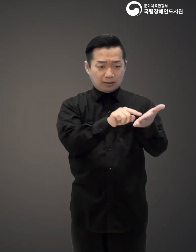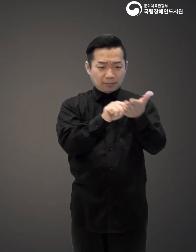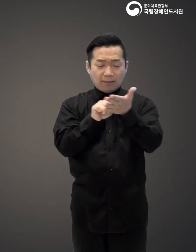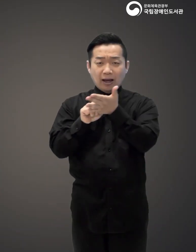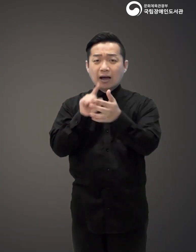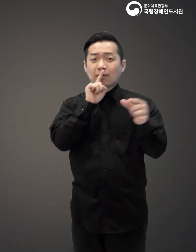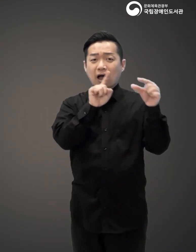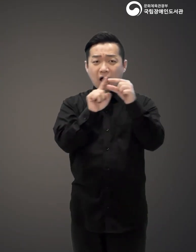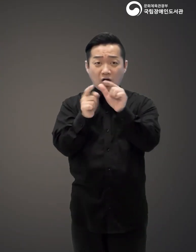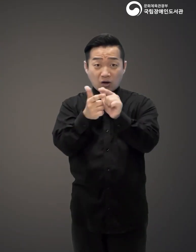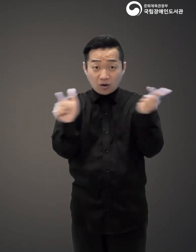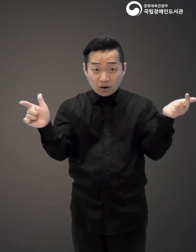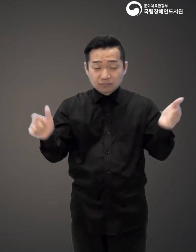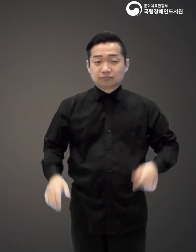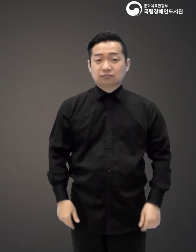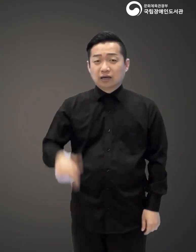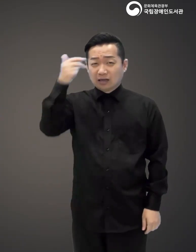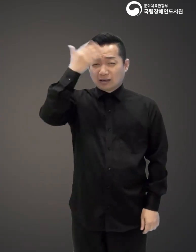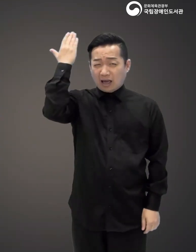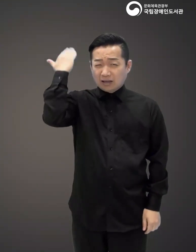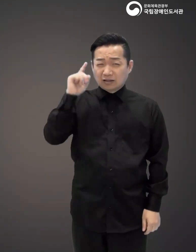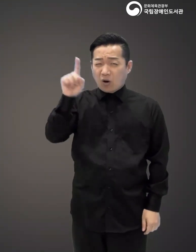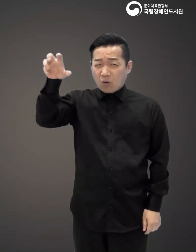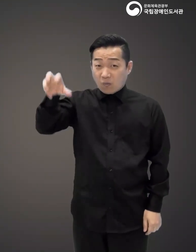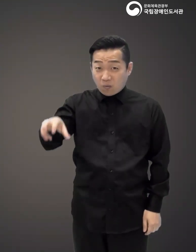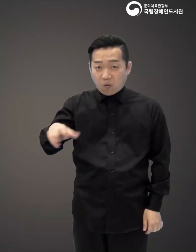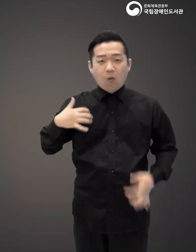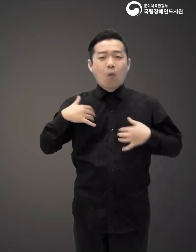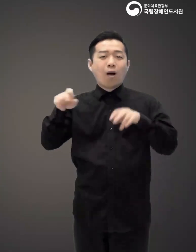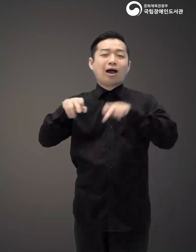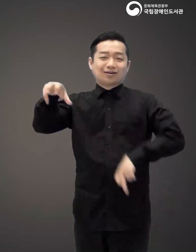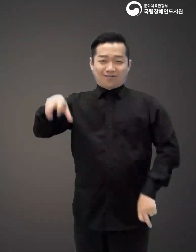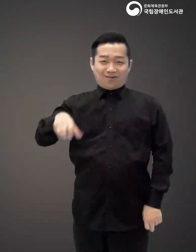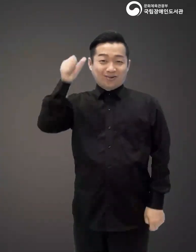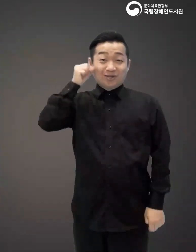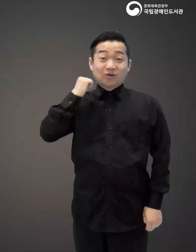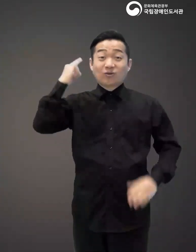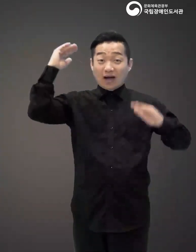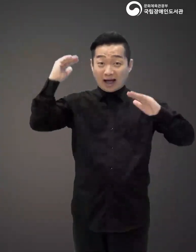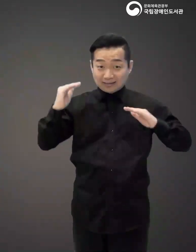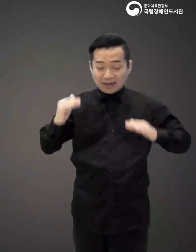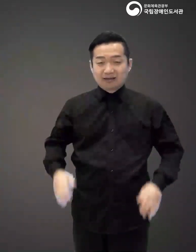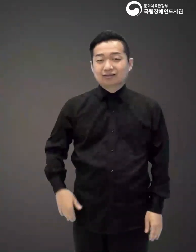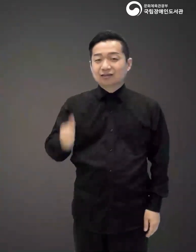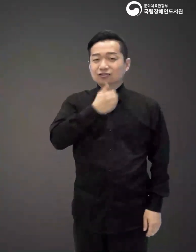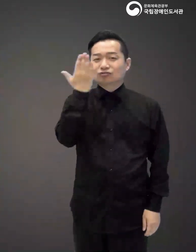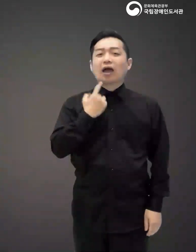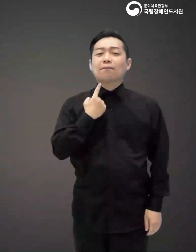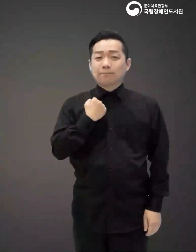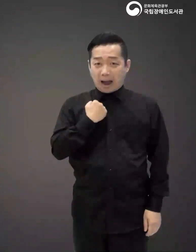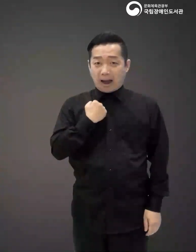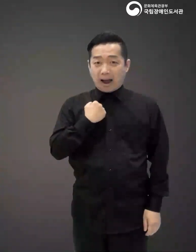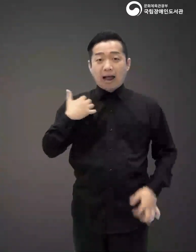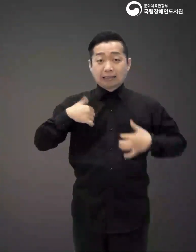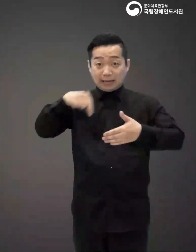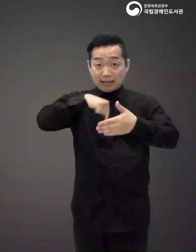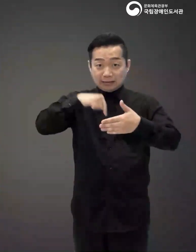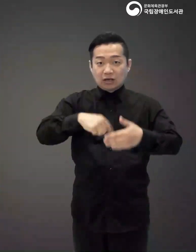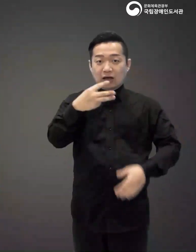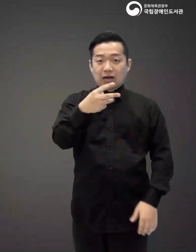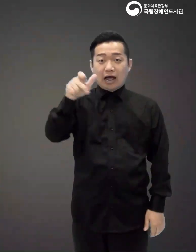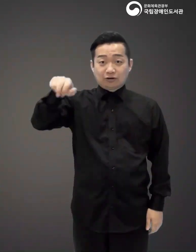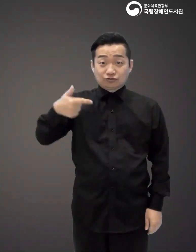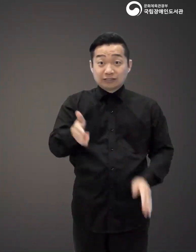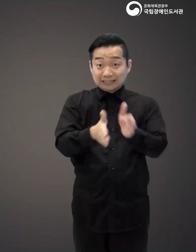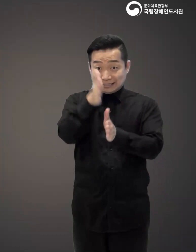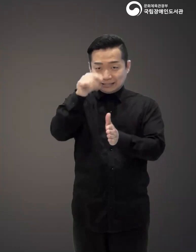자주 보이던 말들부터 그 옛날 어느 날인가 오락실에서 청소년 아이들에게 대유행을 불러일으켰던 게임 속의